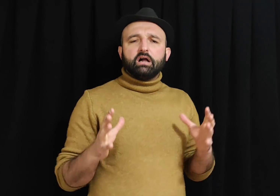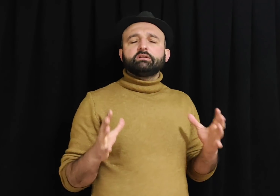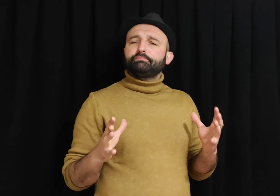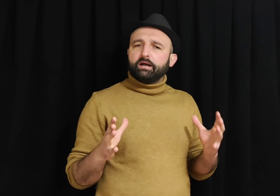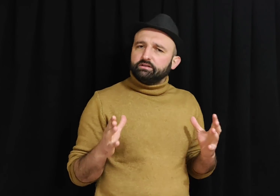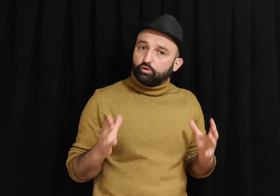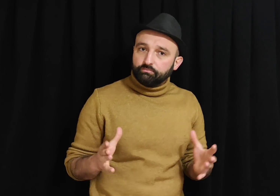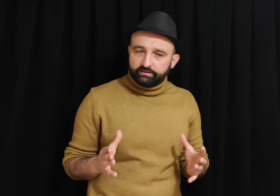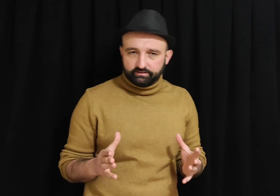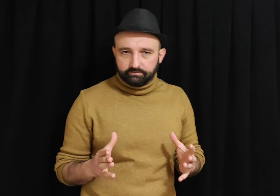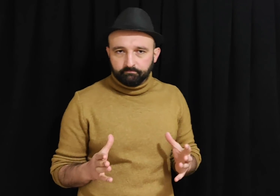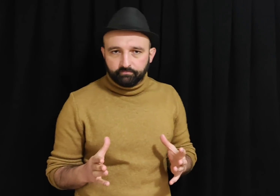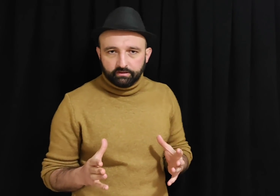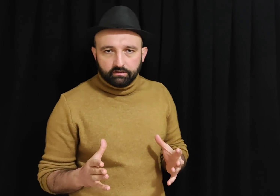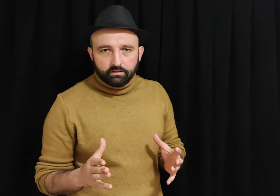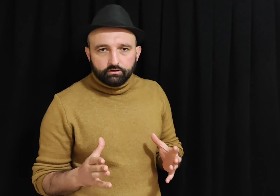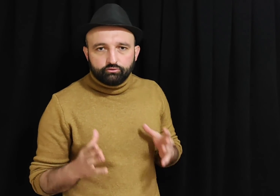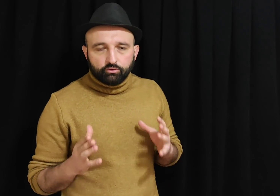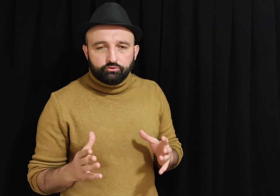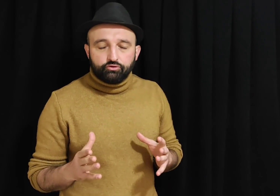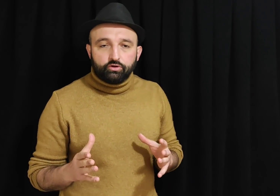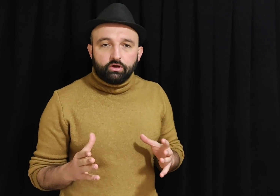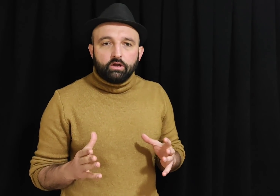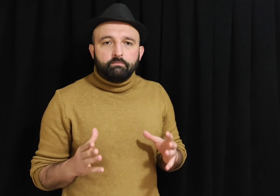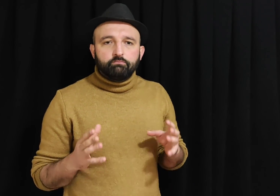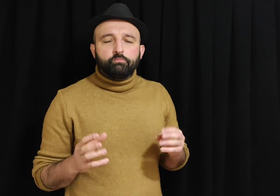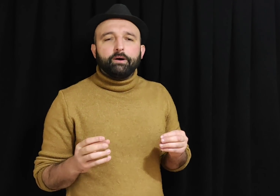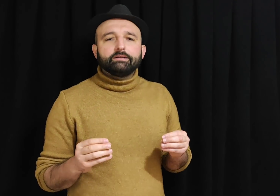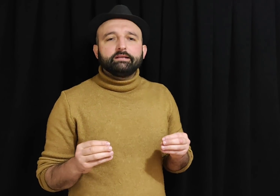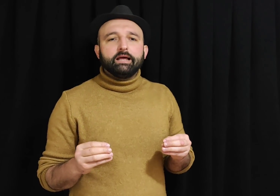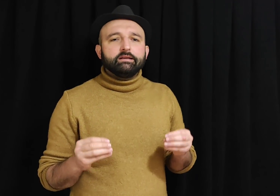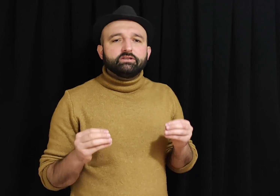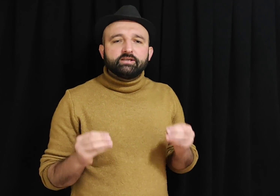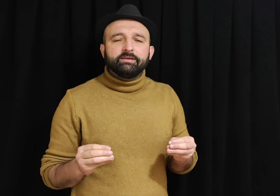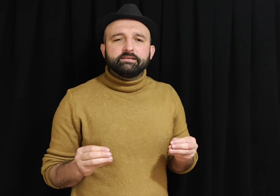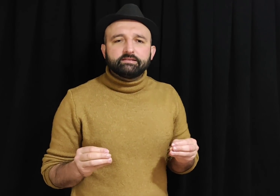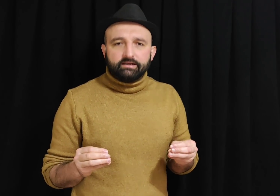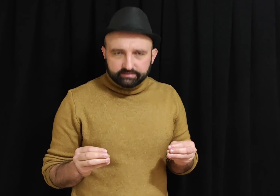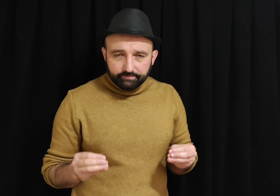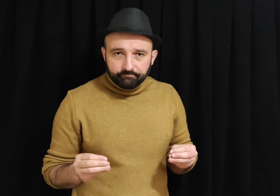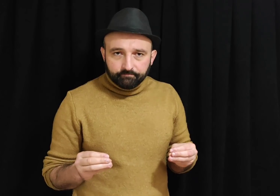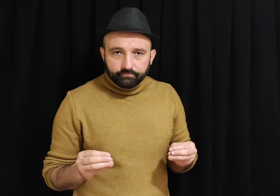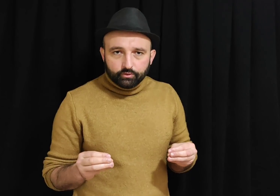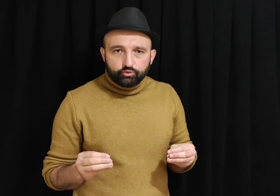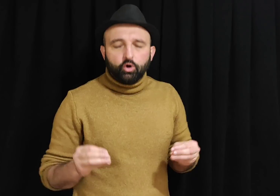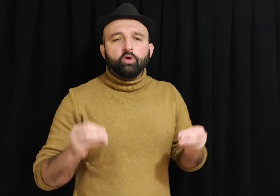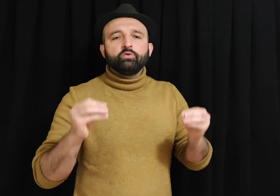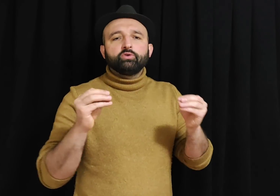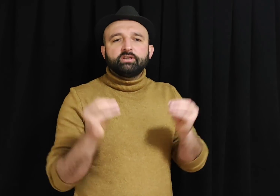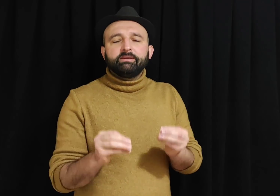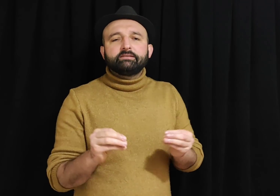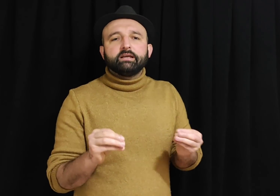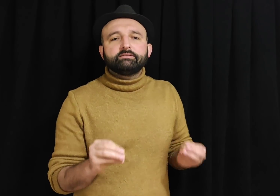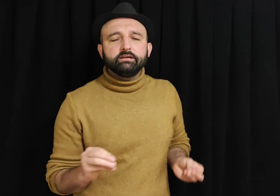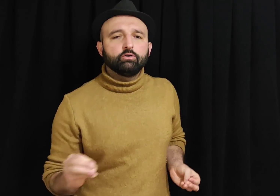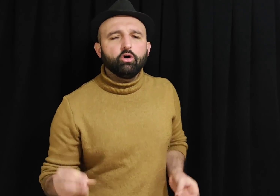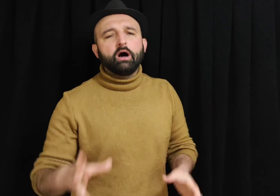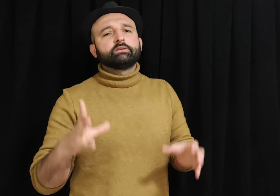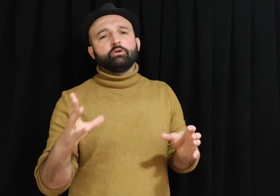altı parti toplandık. Sonuç bu partiler kimi isterse çoğunluk kimi isterse o aday